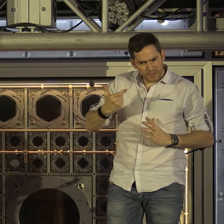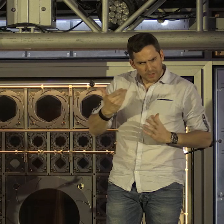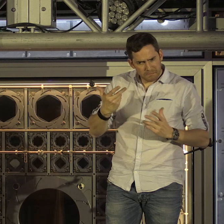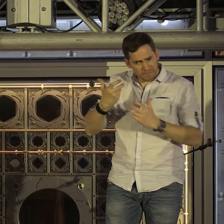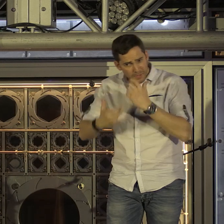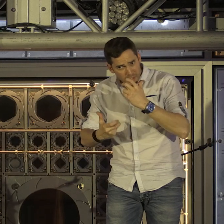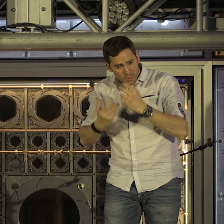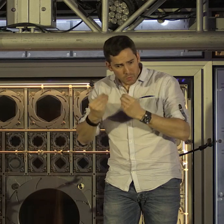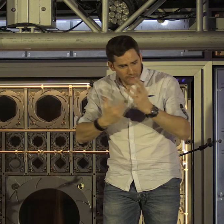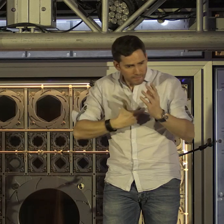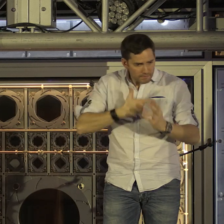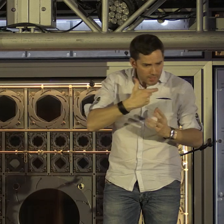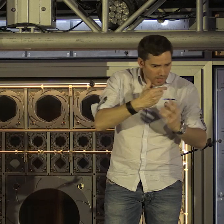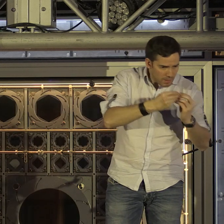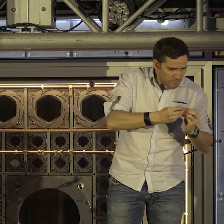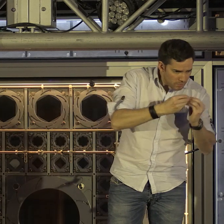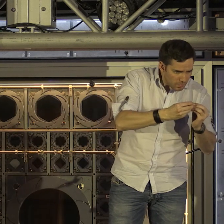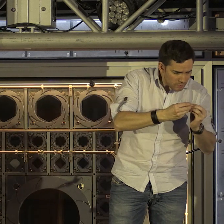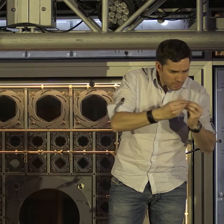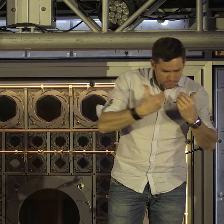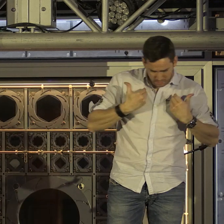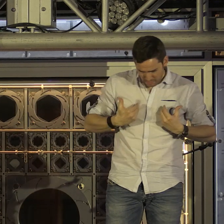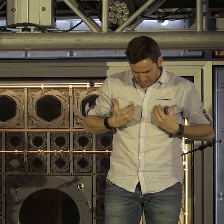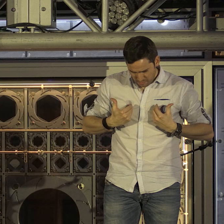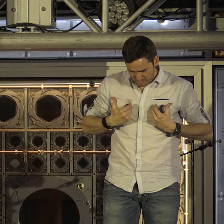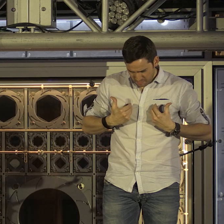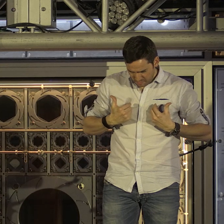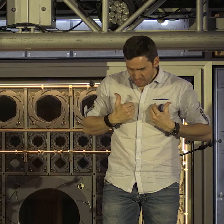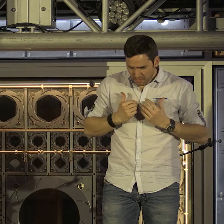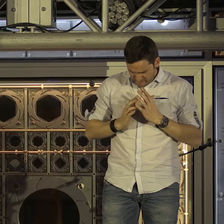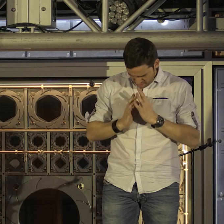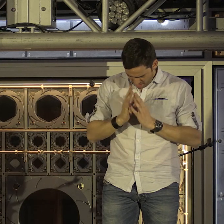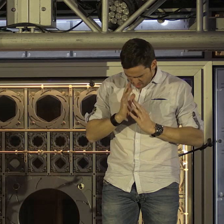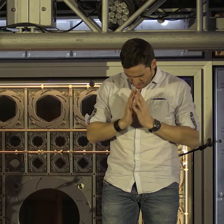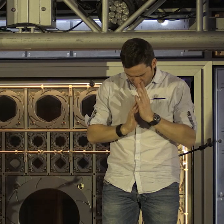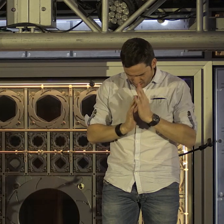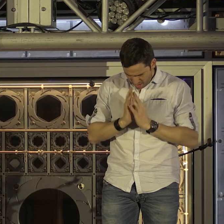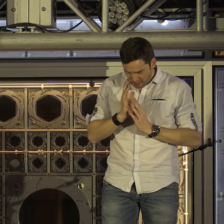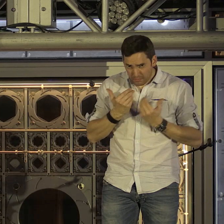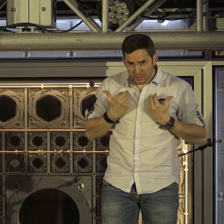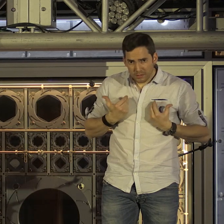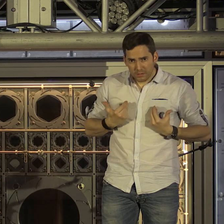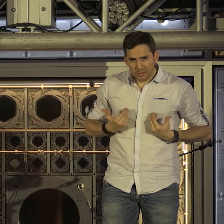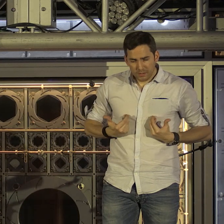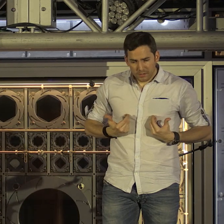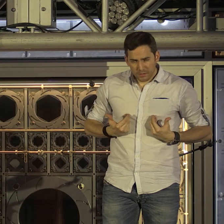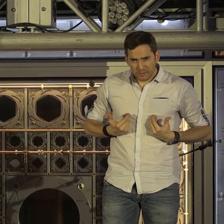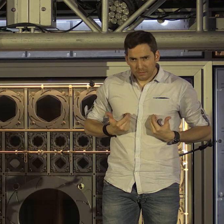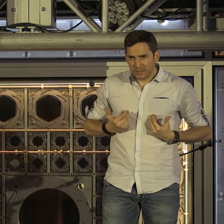Sommes-nous la flamme qui célèbre et disparue ? Qui parlera après nous du